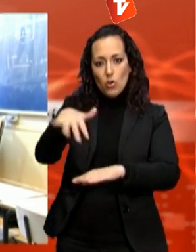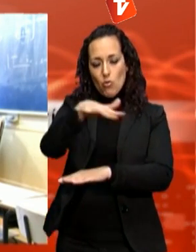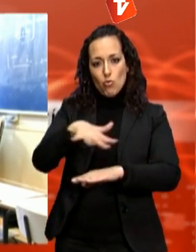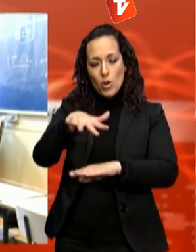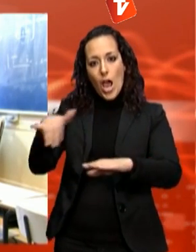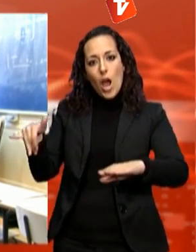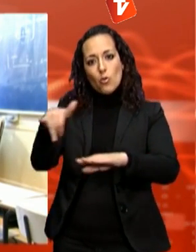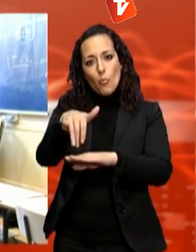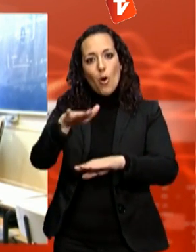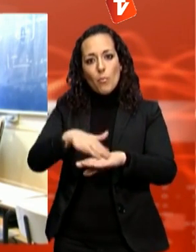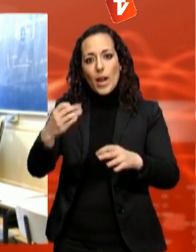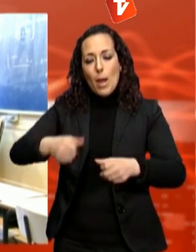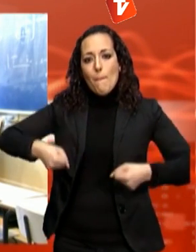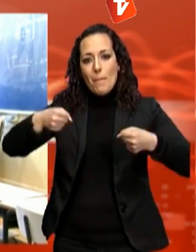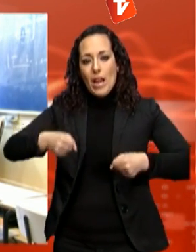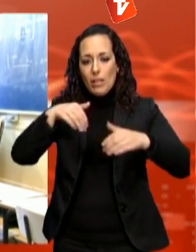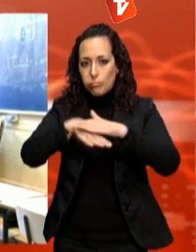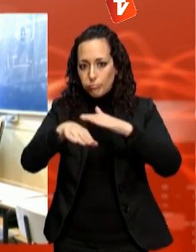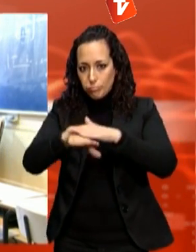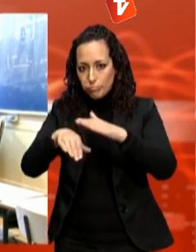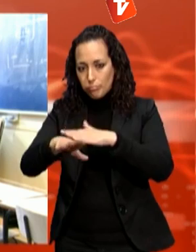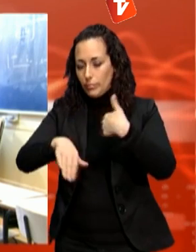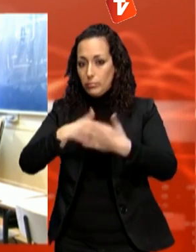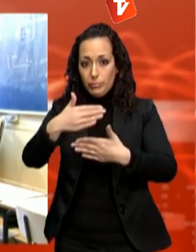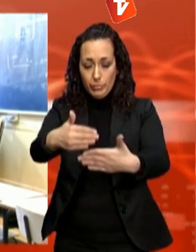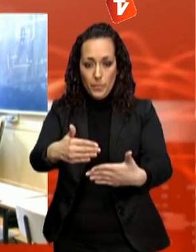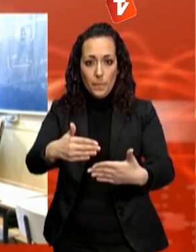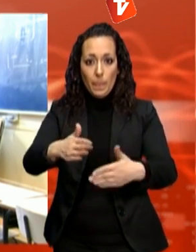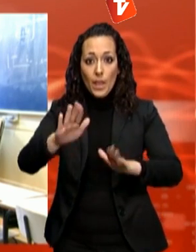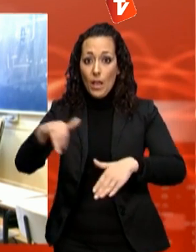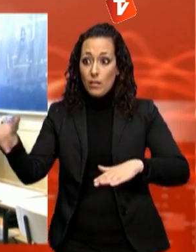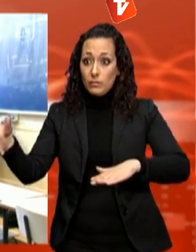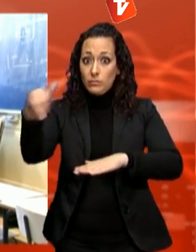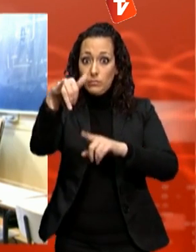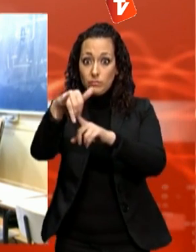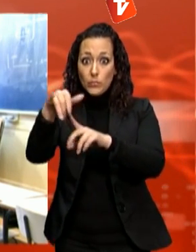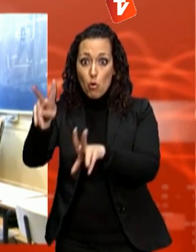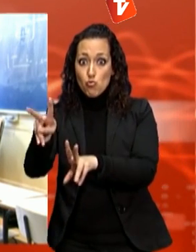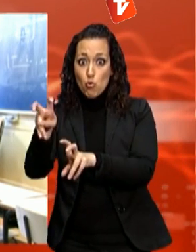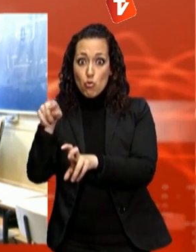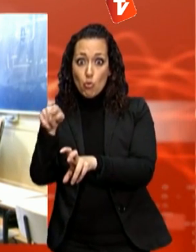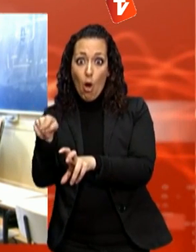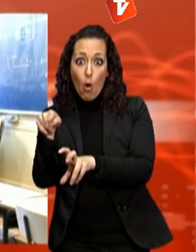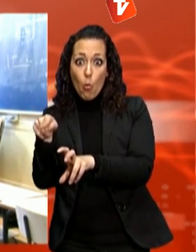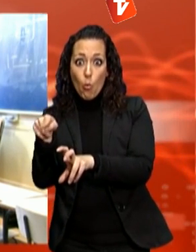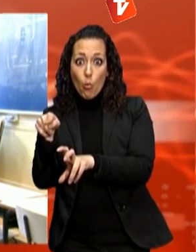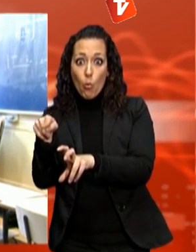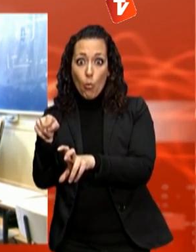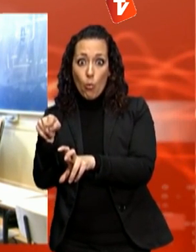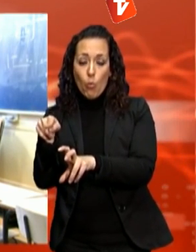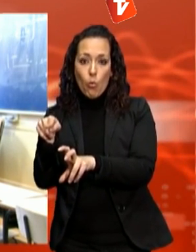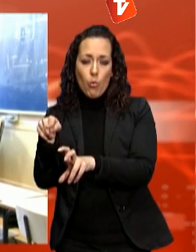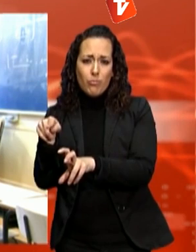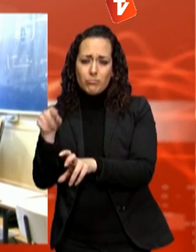de seguretat... Tot això en el Wicraft és molt més senzill. De fet, hem calculat que el temps entre que una persona arriba al port fins que ja